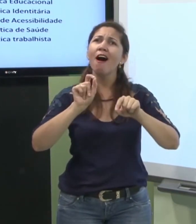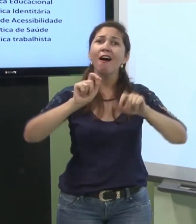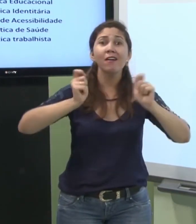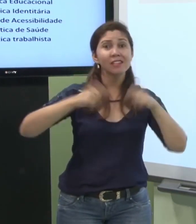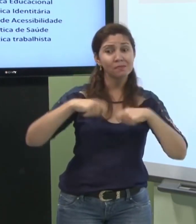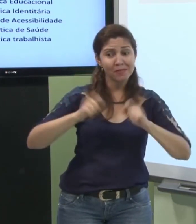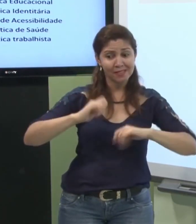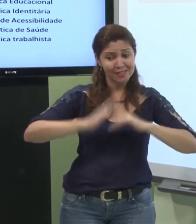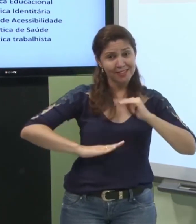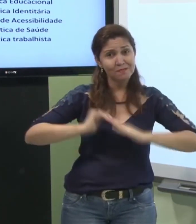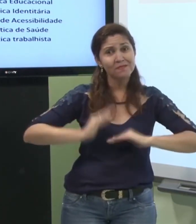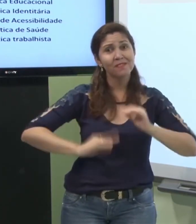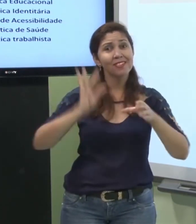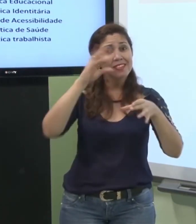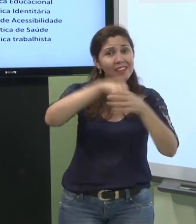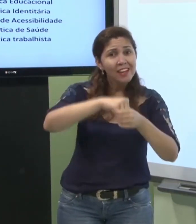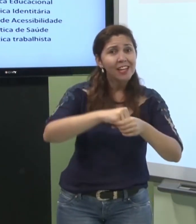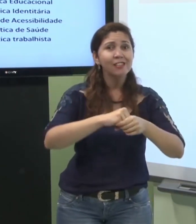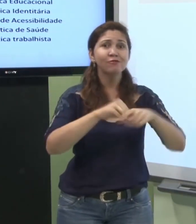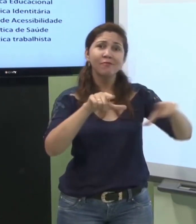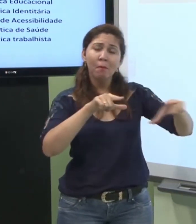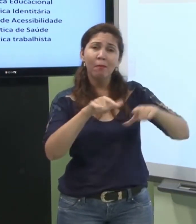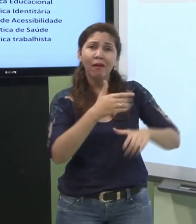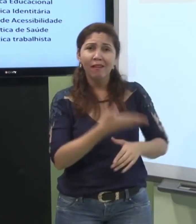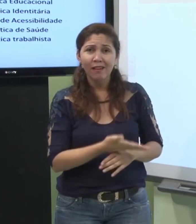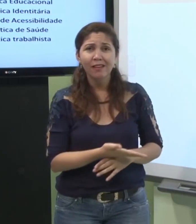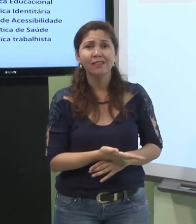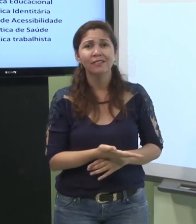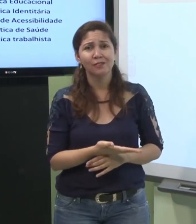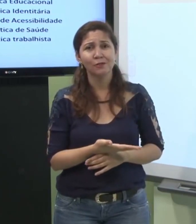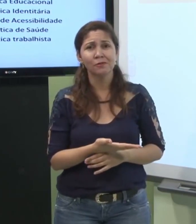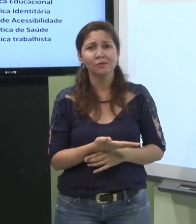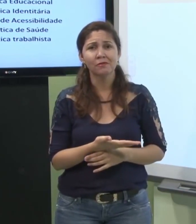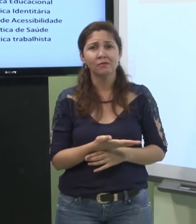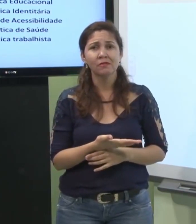outra vez um curso de capacitação que ele está participando